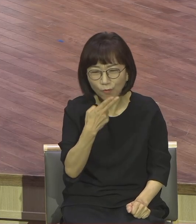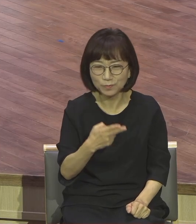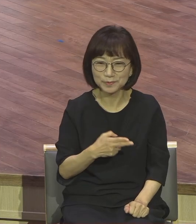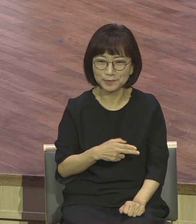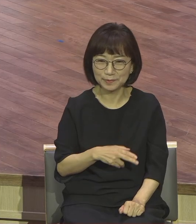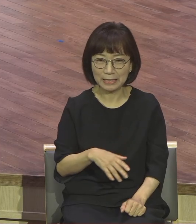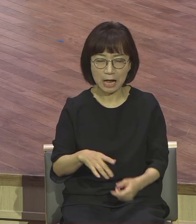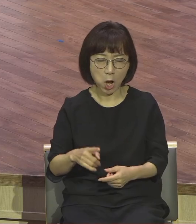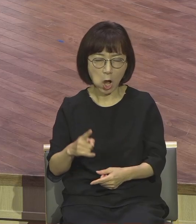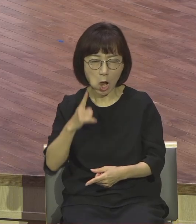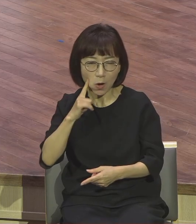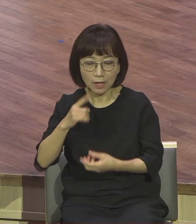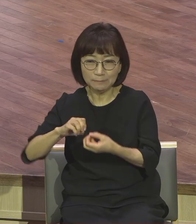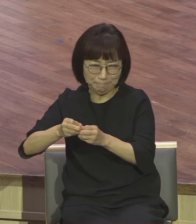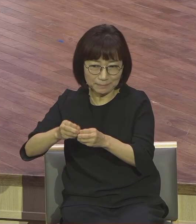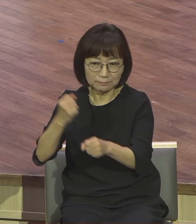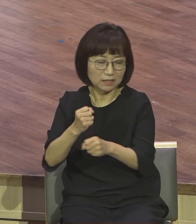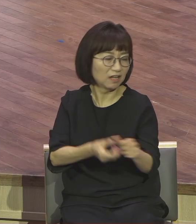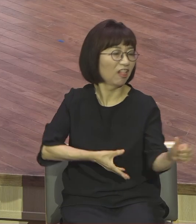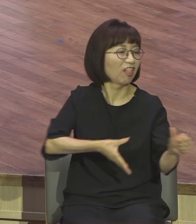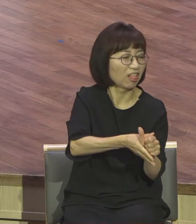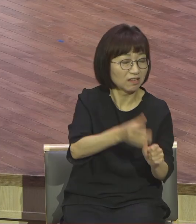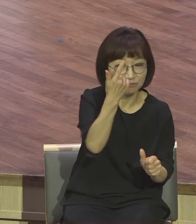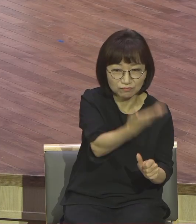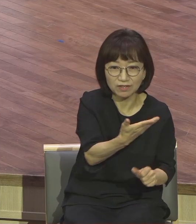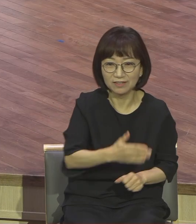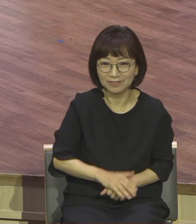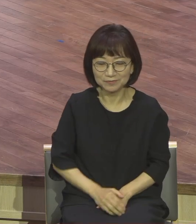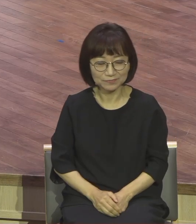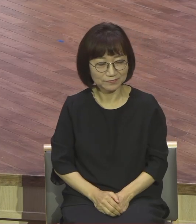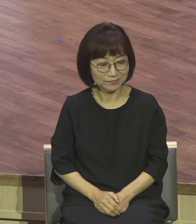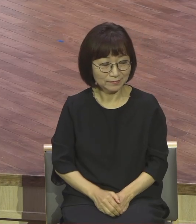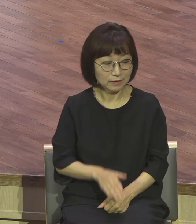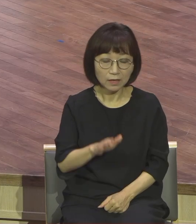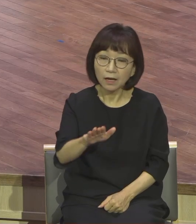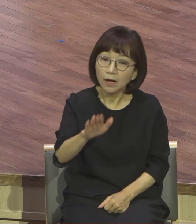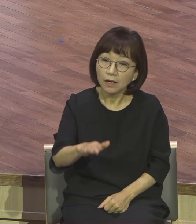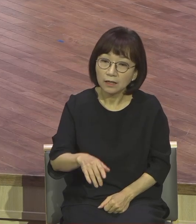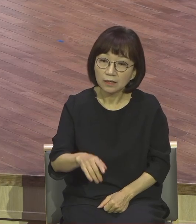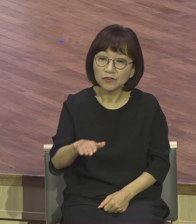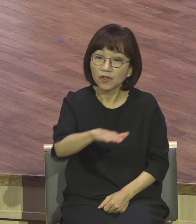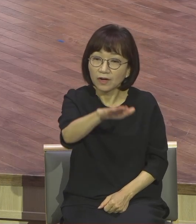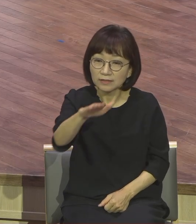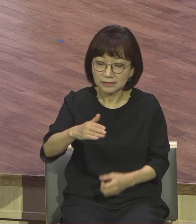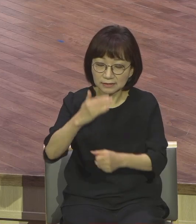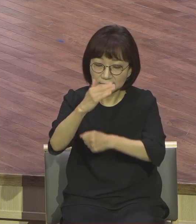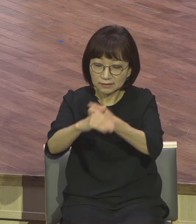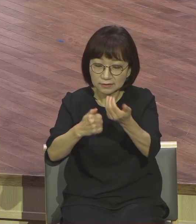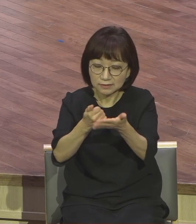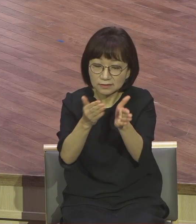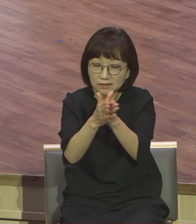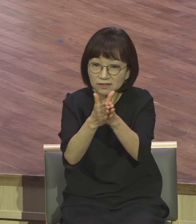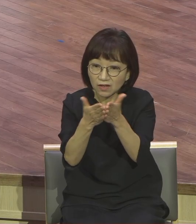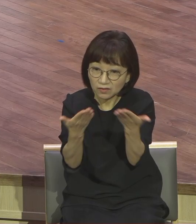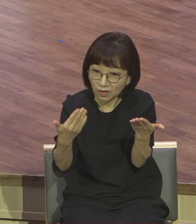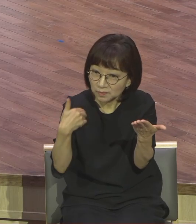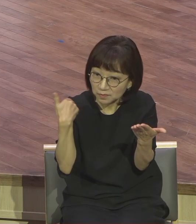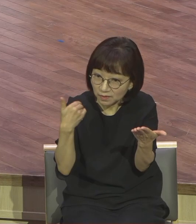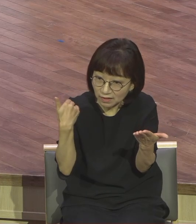예수께서 대답하여 이르시되 너희가 성경도 하나님의 능력도 알지 못하는 고로 오해하였도다.